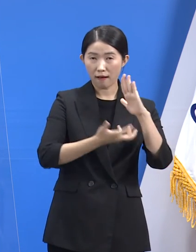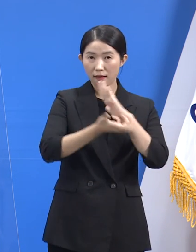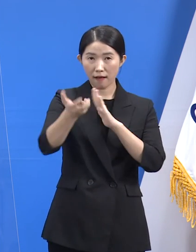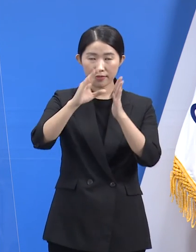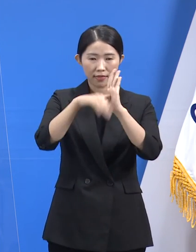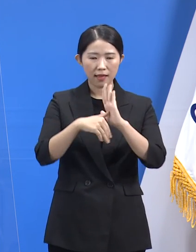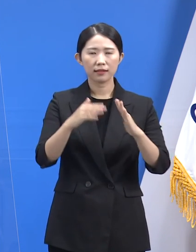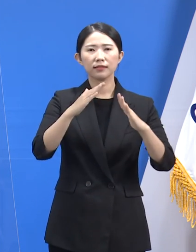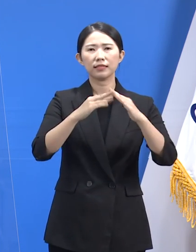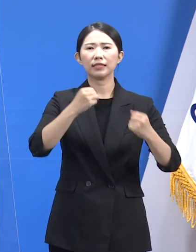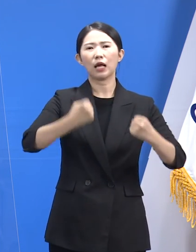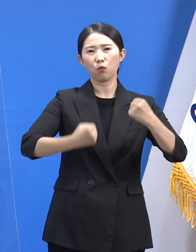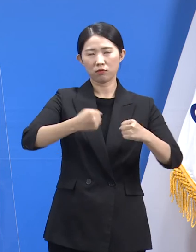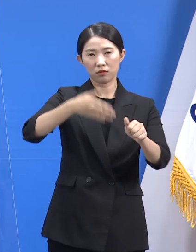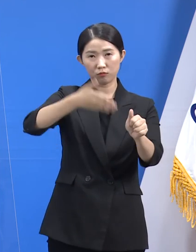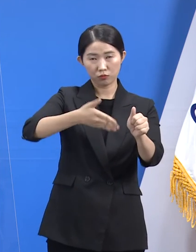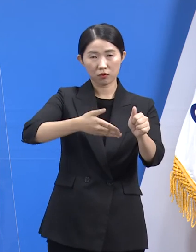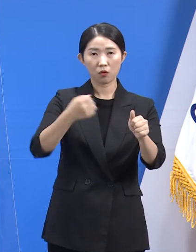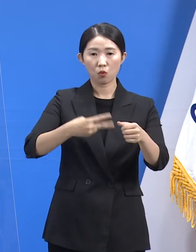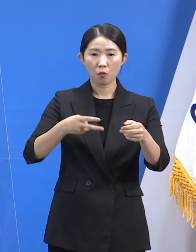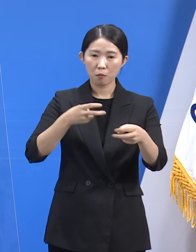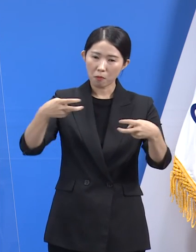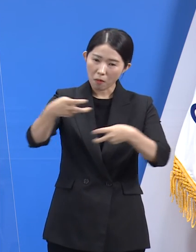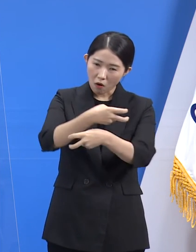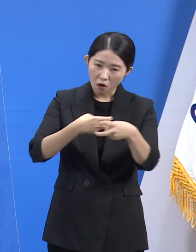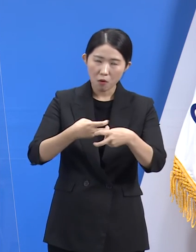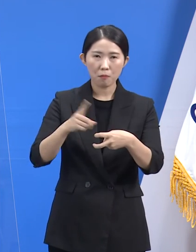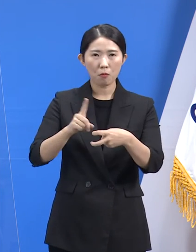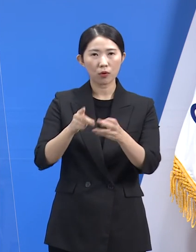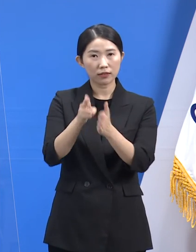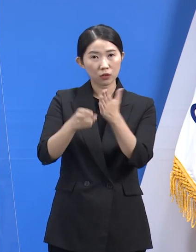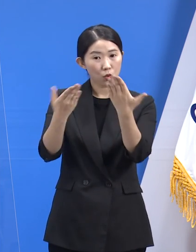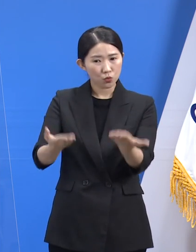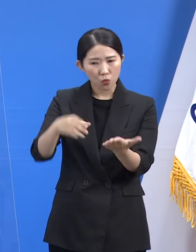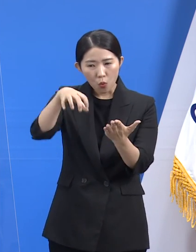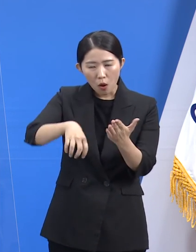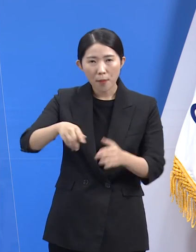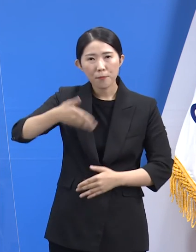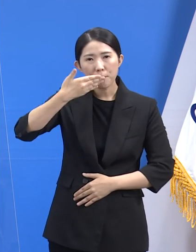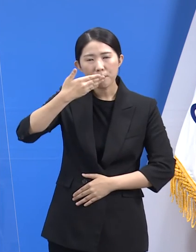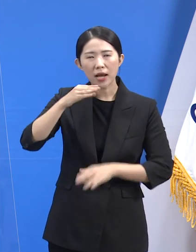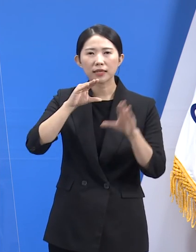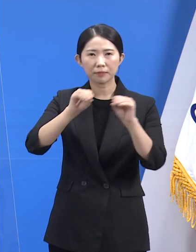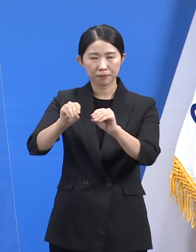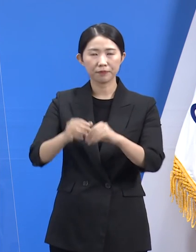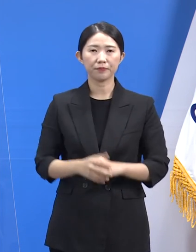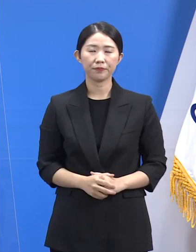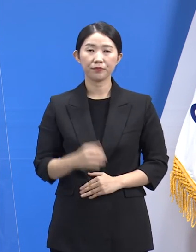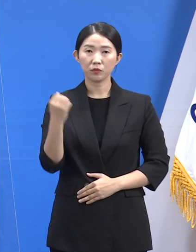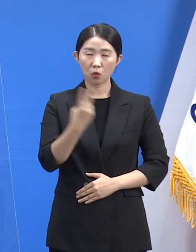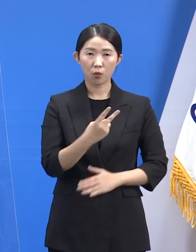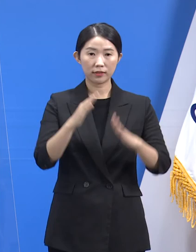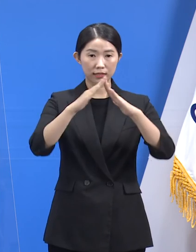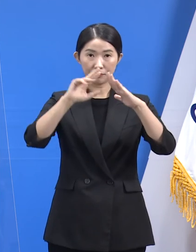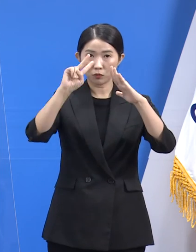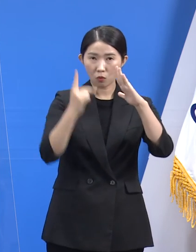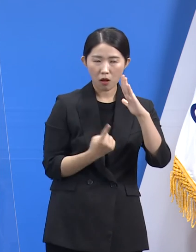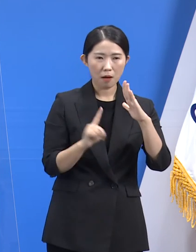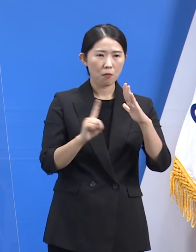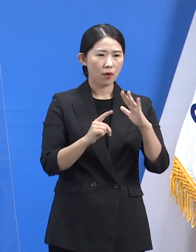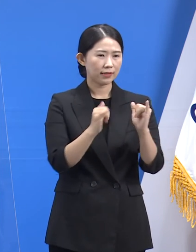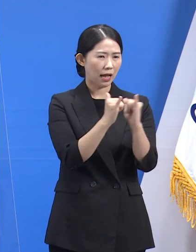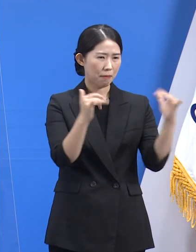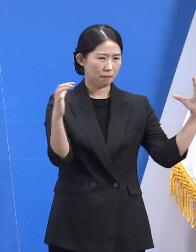이용을 권고드리며 휴게소에서는 신뢰 취식이 불가합니다. 귀가 후에는 다주 이용 시설 출입을 자제하고